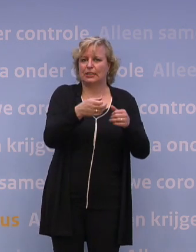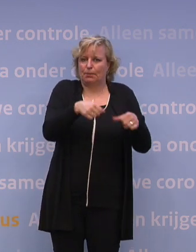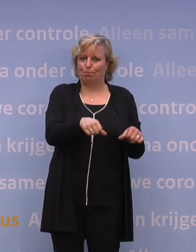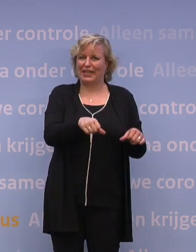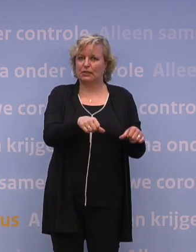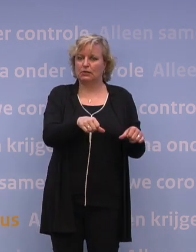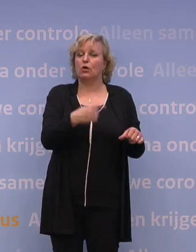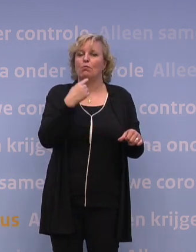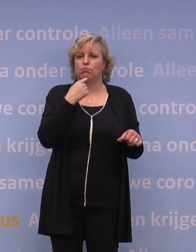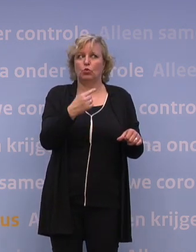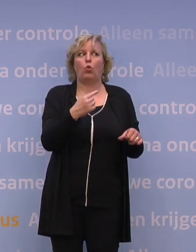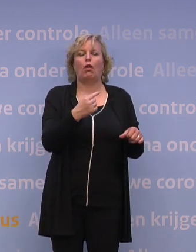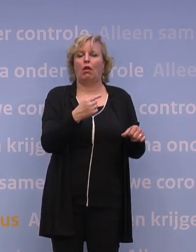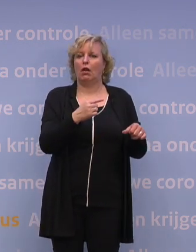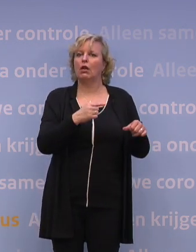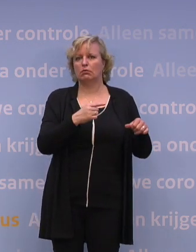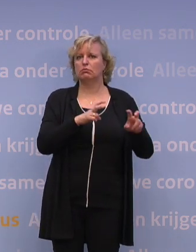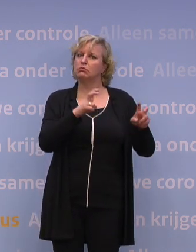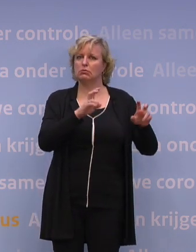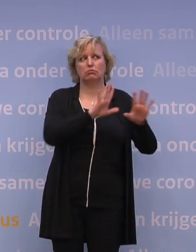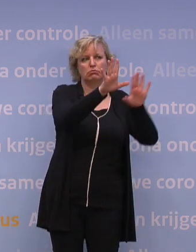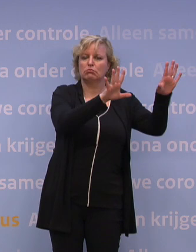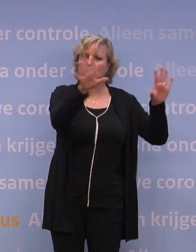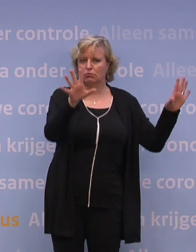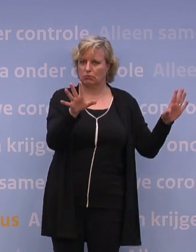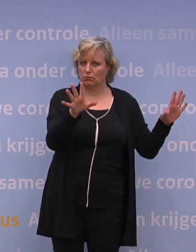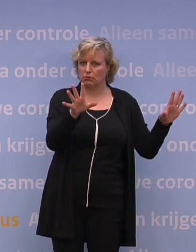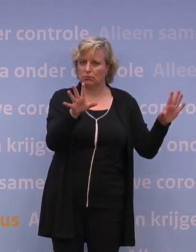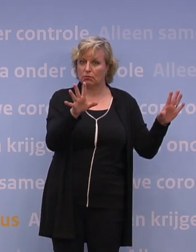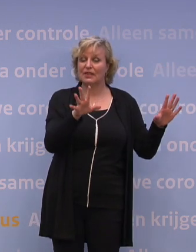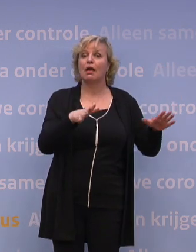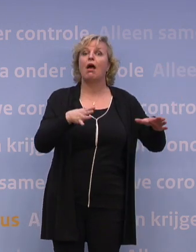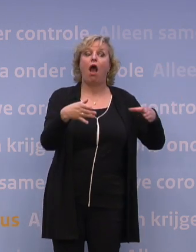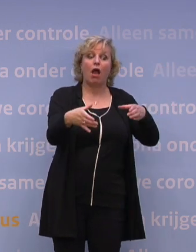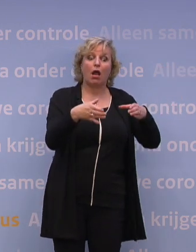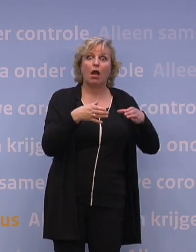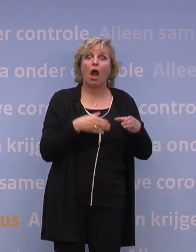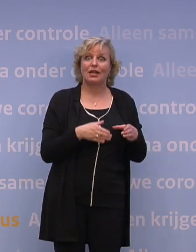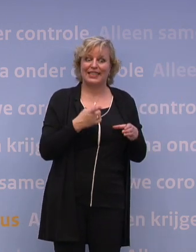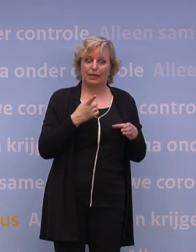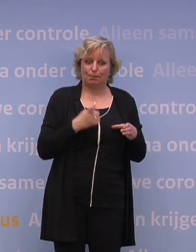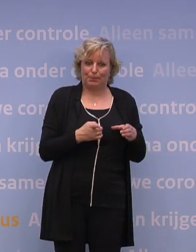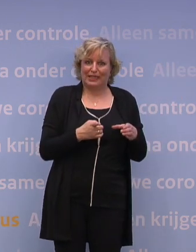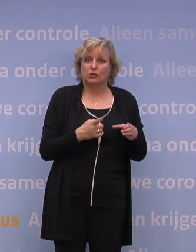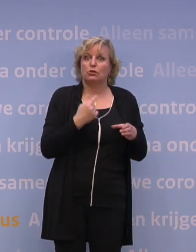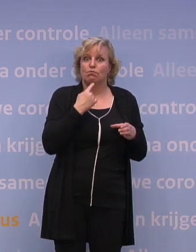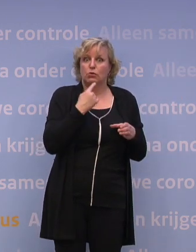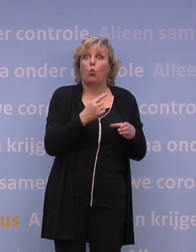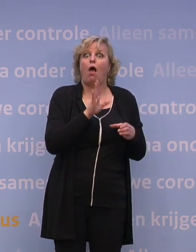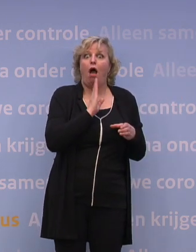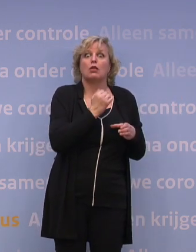de spullen buiten de deur te houden. En die quarantaineplicht is om te zorgen dat als die op Hollandse bodem komt, is om hem uit te drukken.